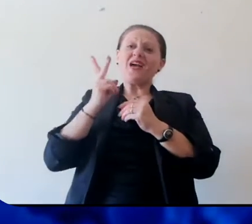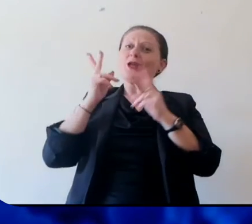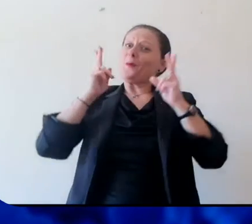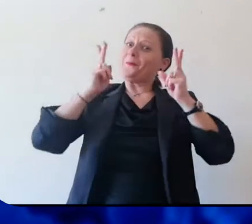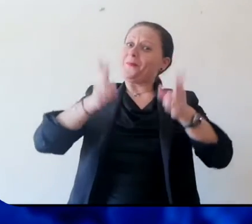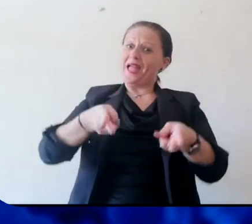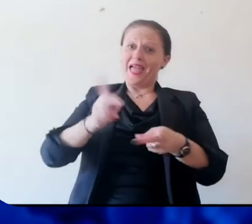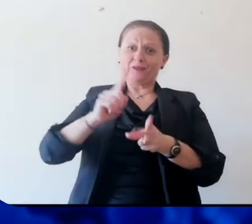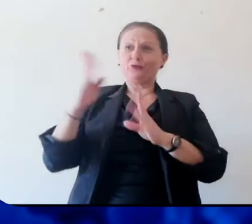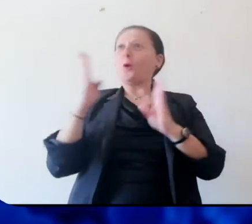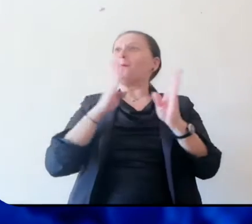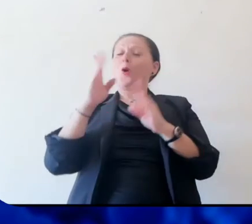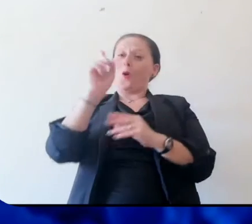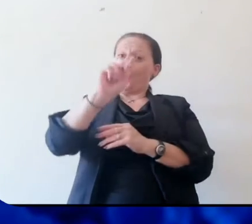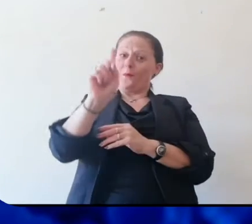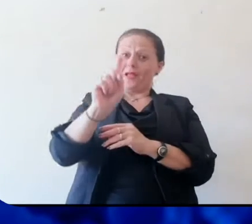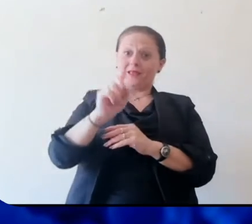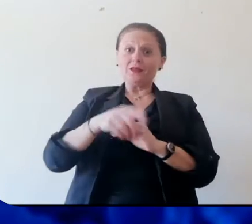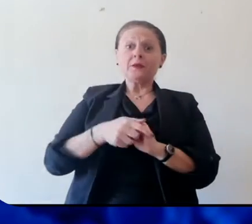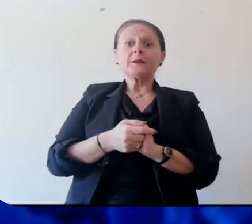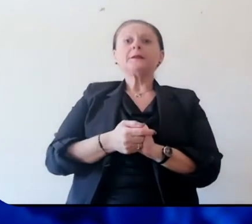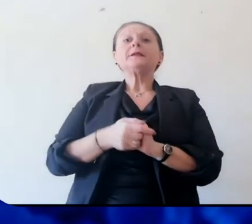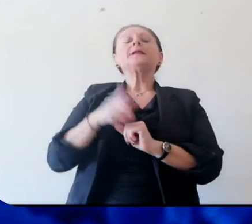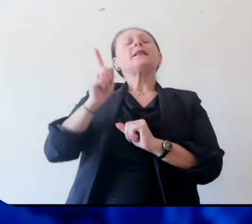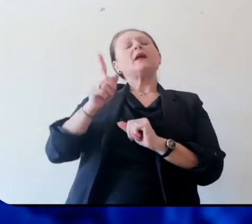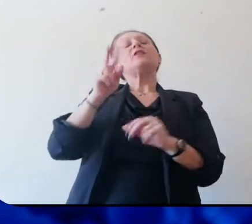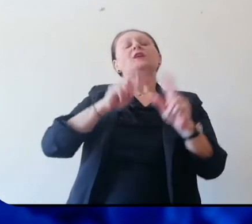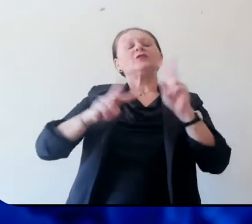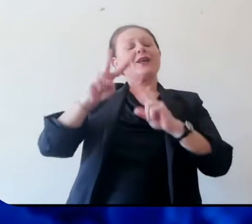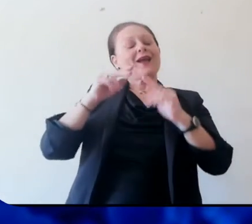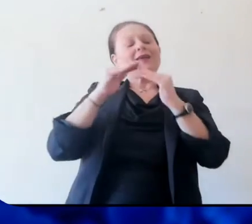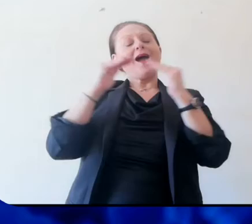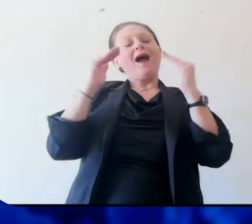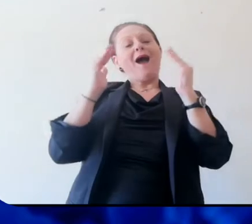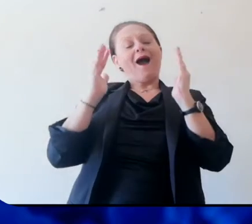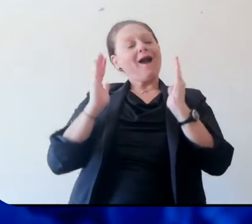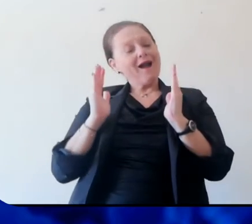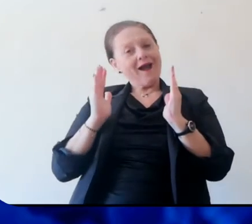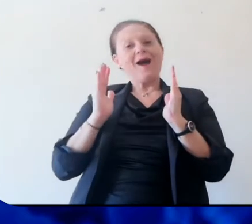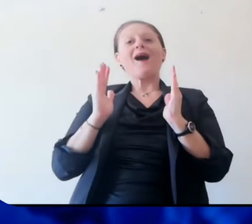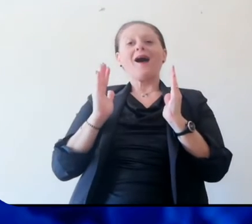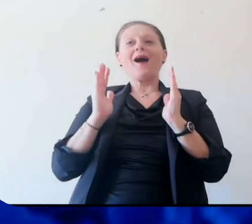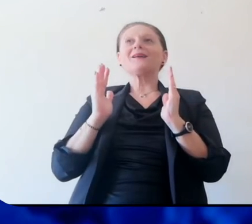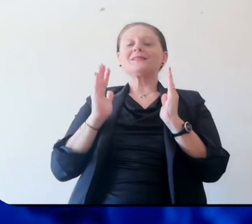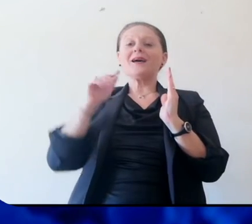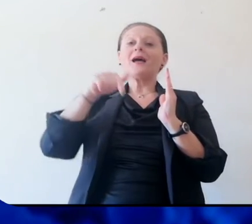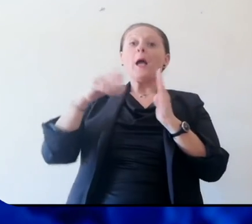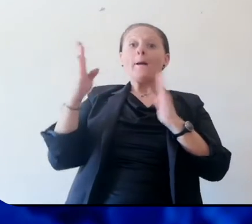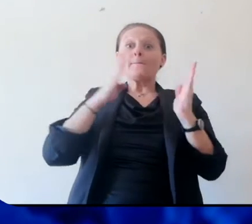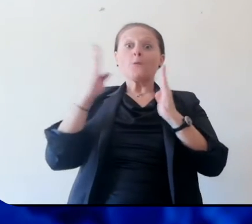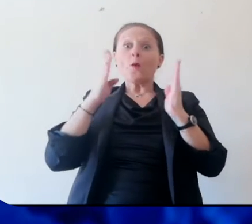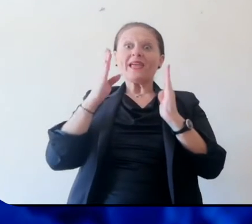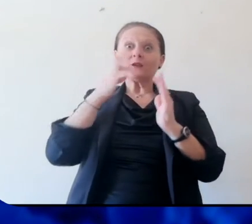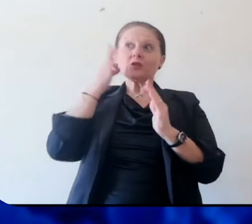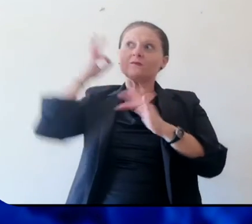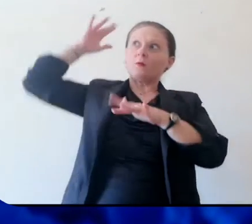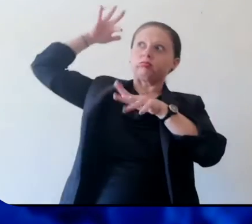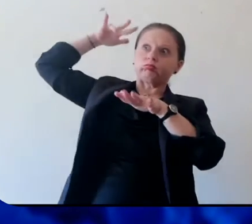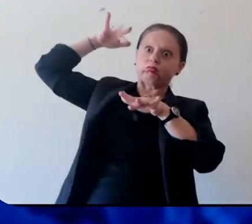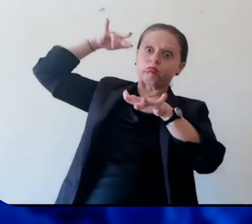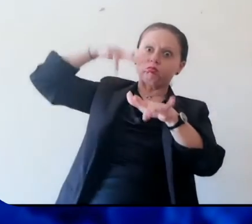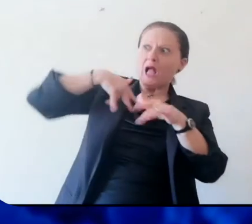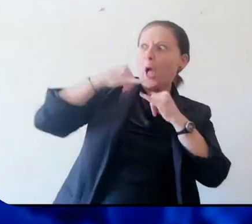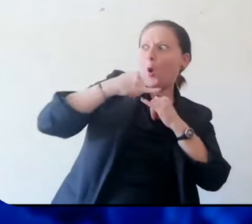peggiore da fare in questo momento. Cerchiamo di stare a casa perché questo ci dà in questo momento un